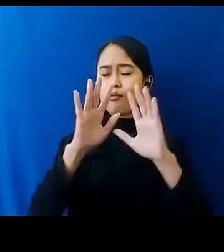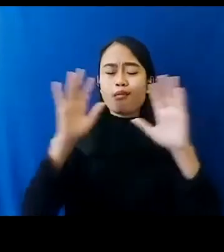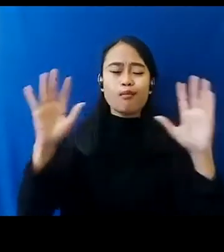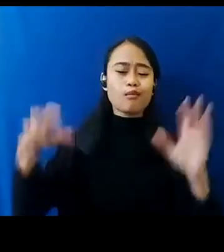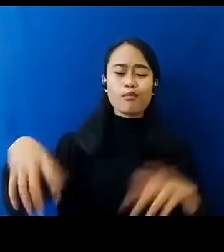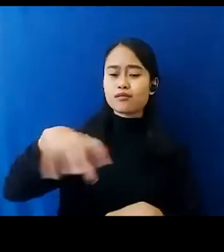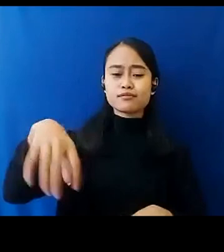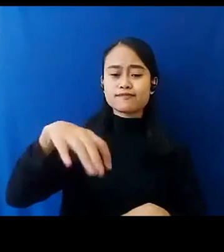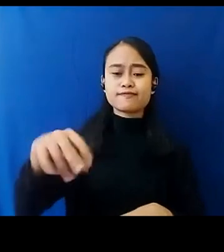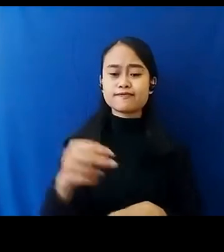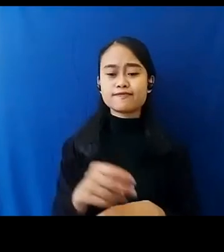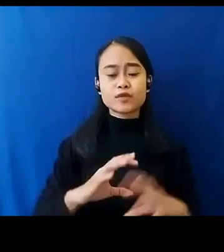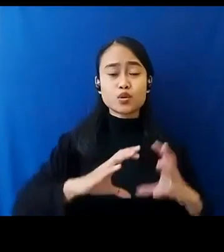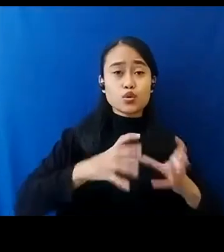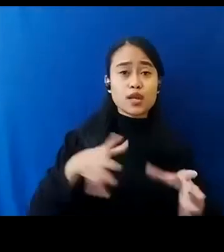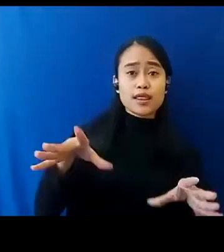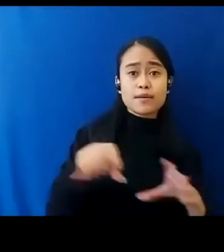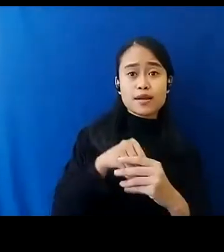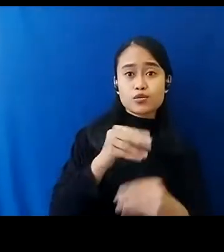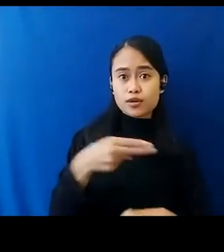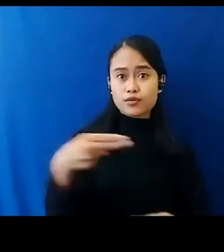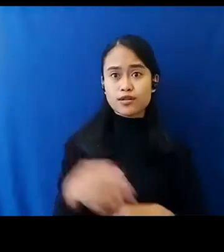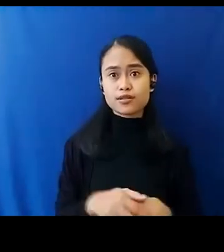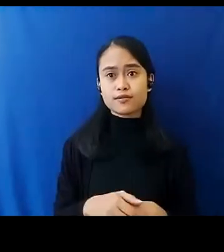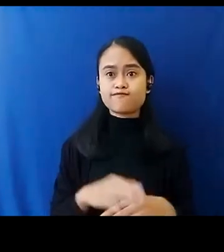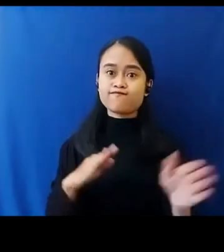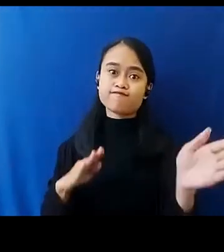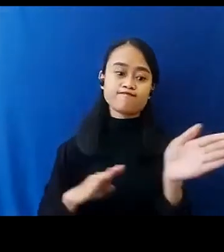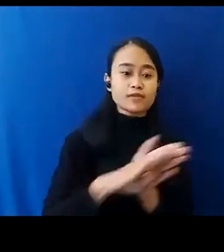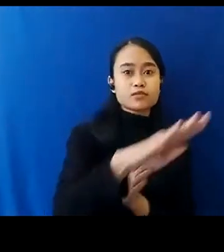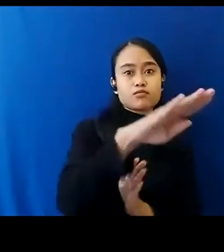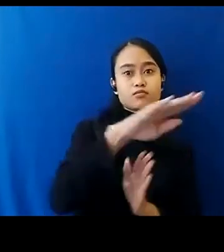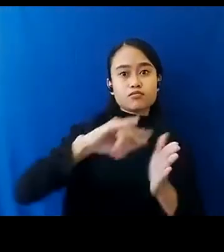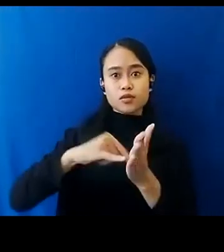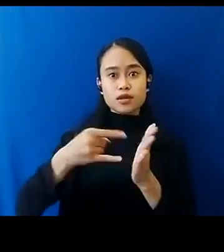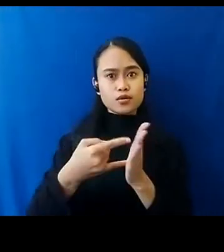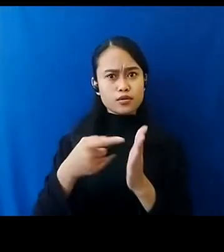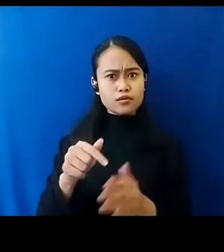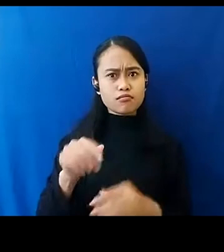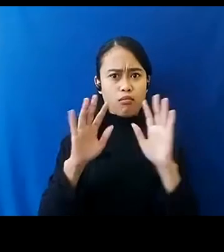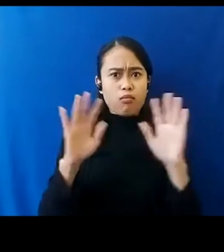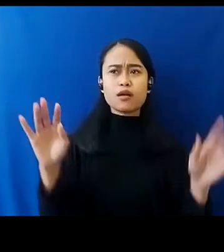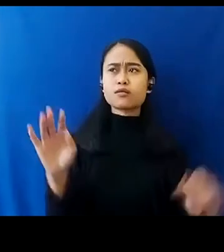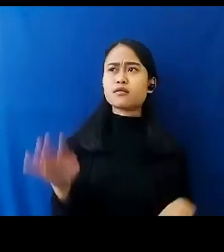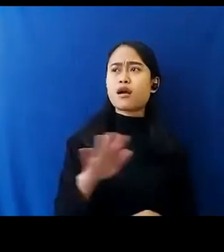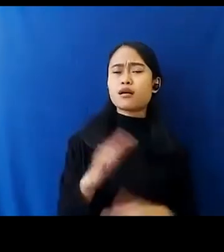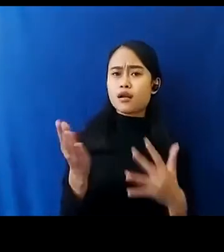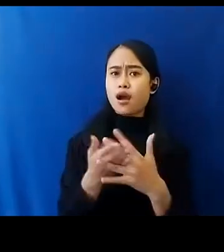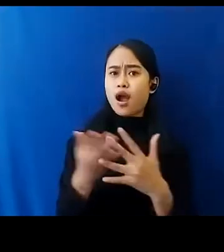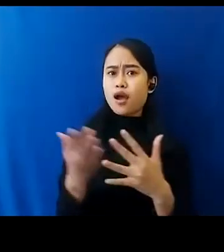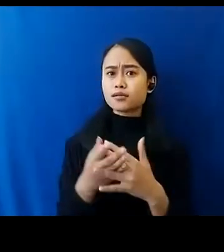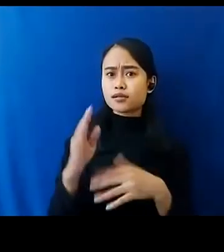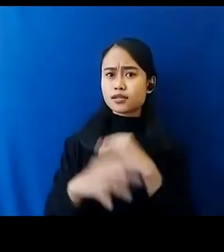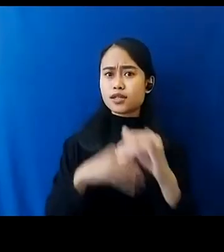Termasuk Di Indonesia Dengan Kemajuan Teknologi Seperti Ini Sudah Banyak Anak Anak Yang Akses Internet Dan